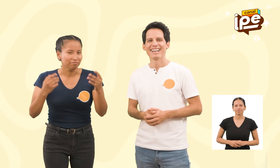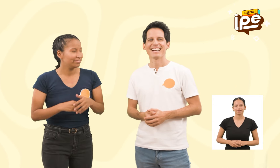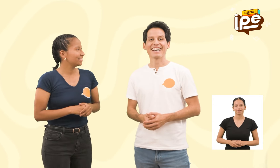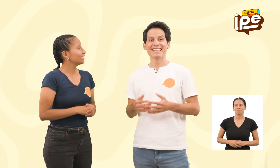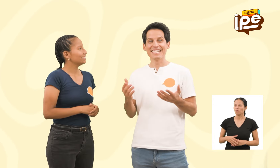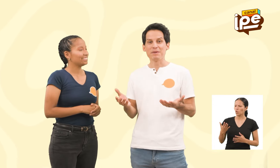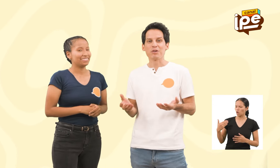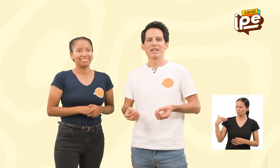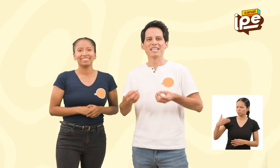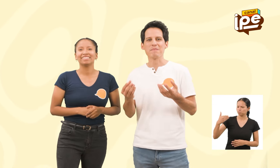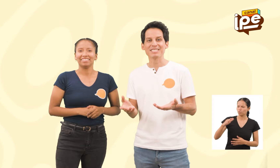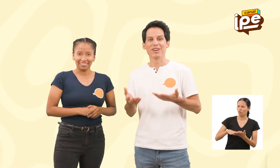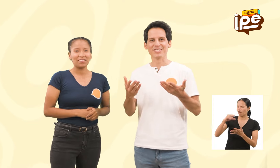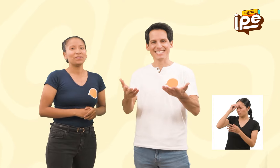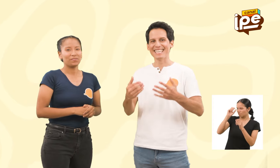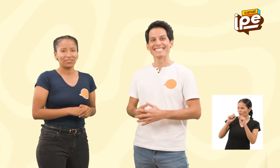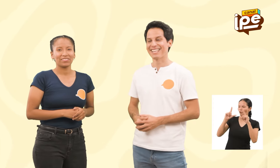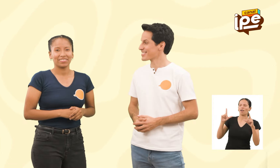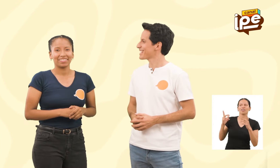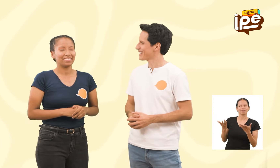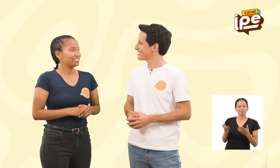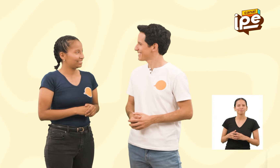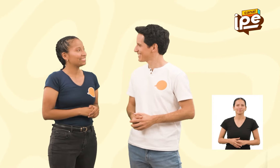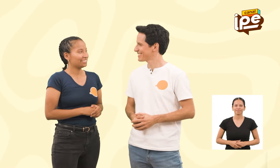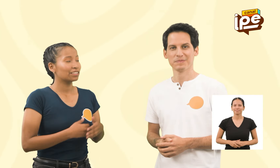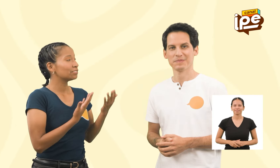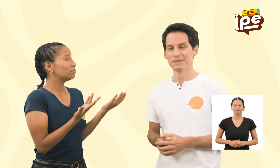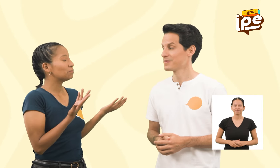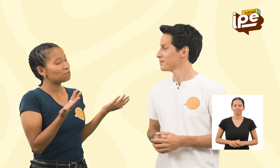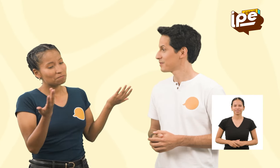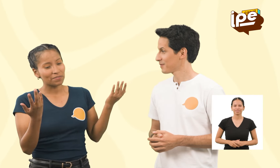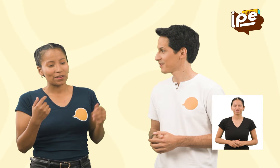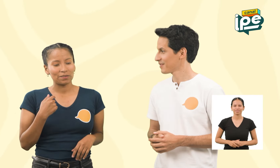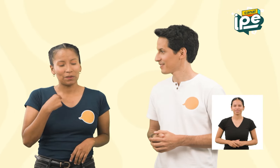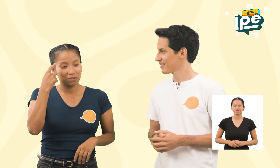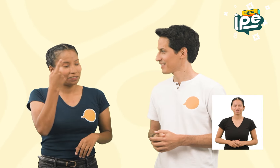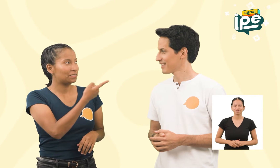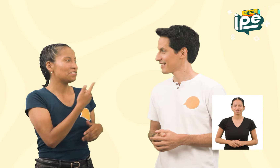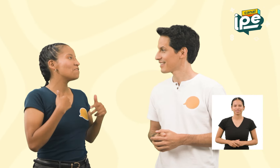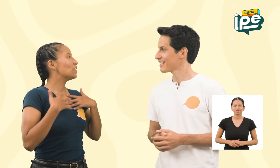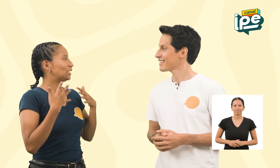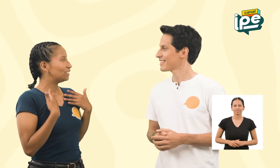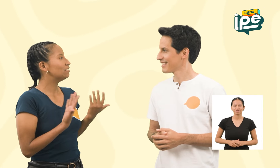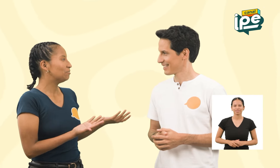Cada día me sorprende más lo que nos enseña, Ana Rosa. ¡Qué bueno! Me alegra saber eso.